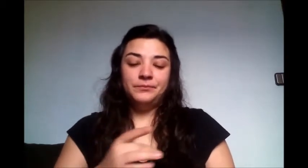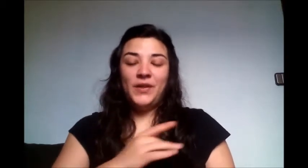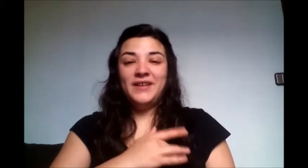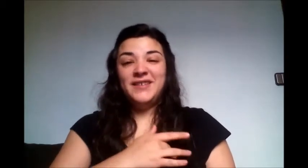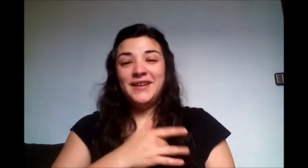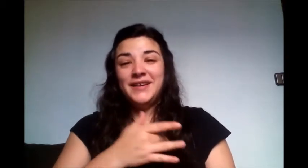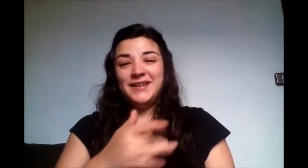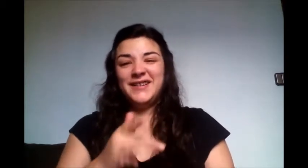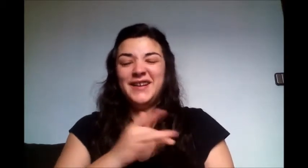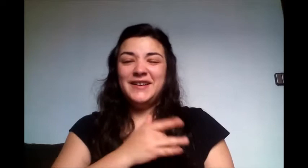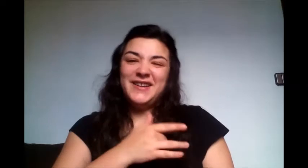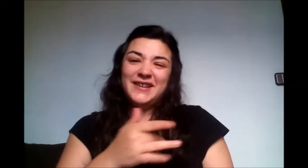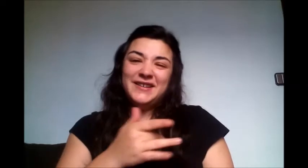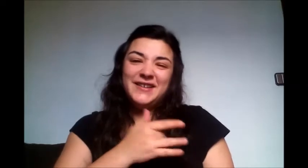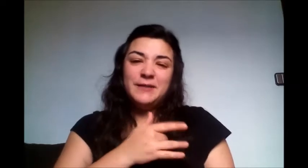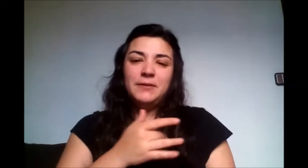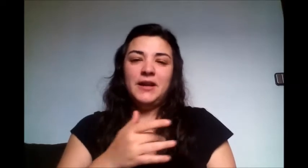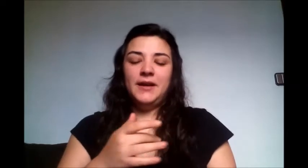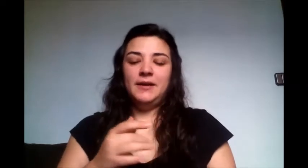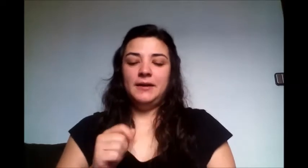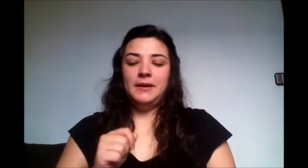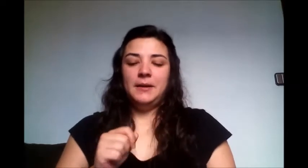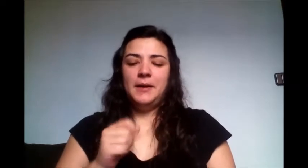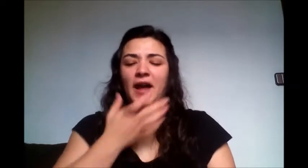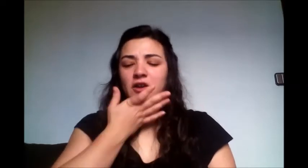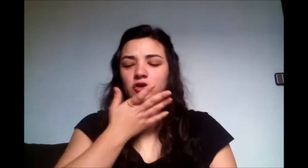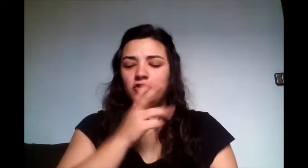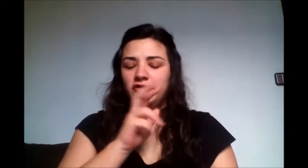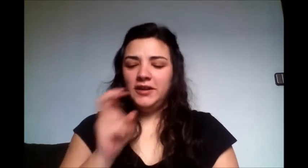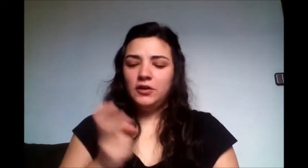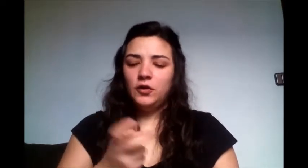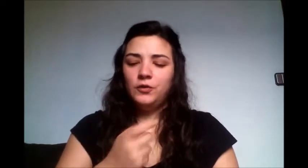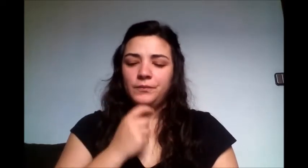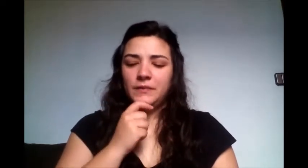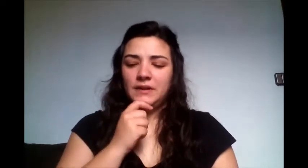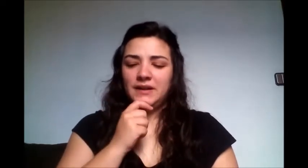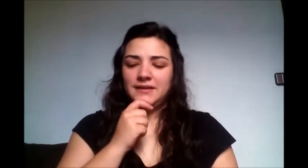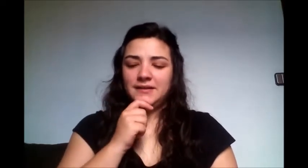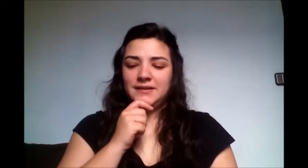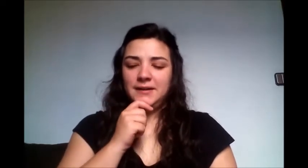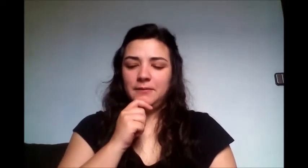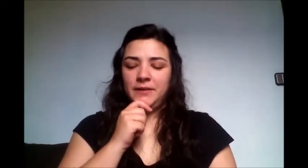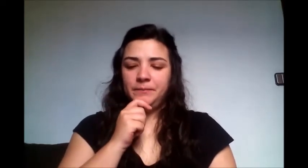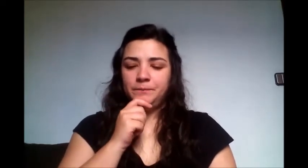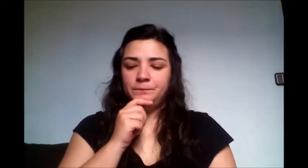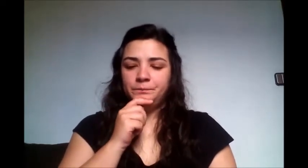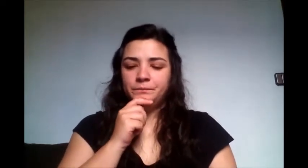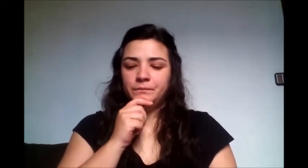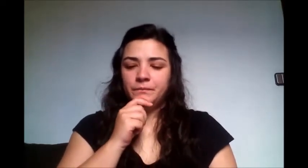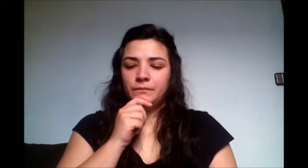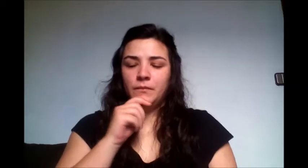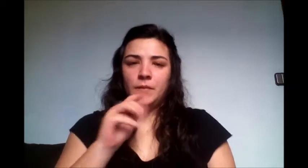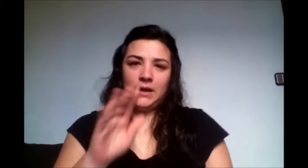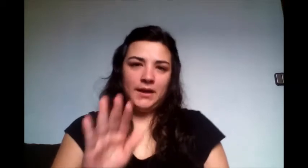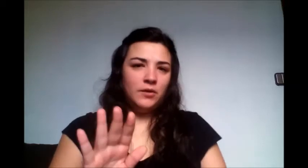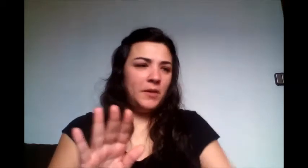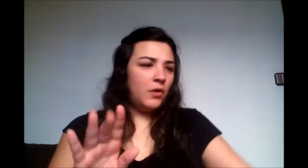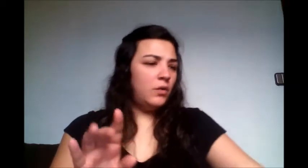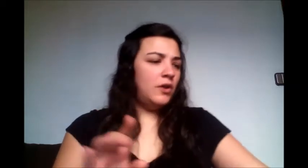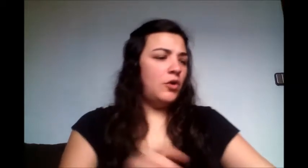Puede ser sensible. Hay otro signo de sensible que no me acuerdo